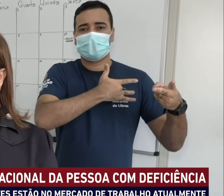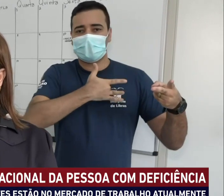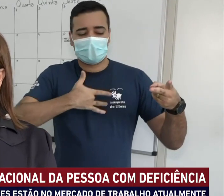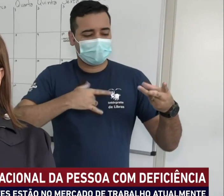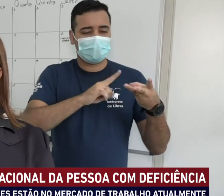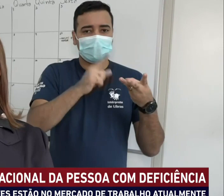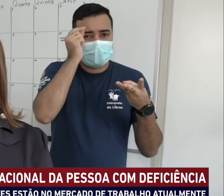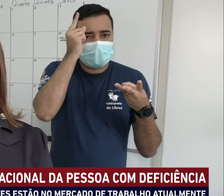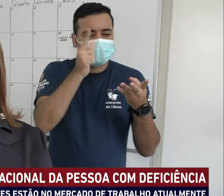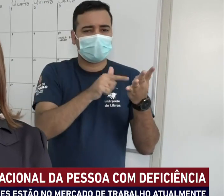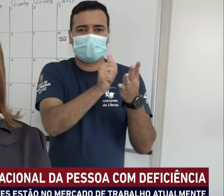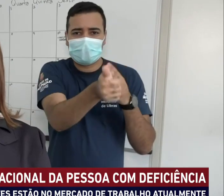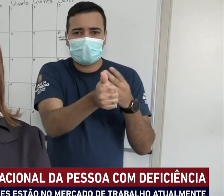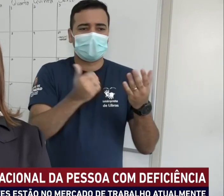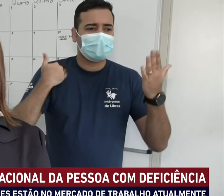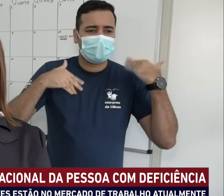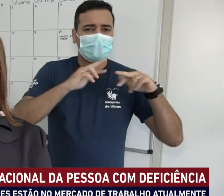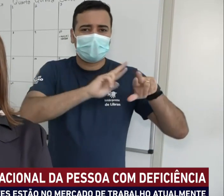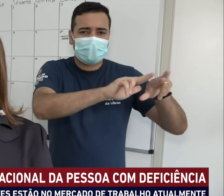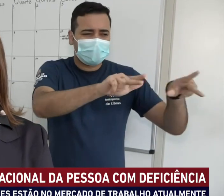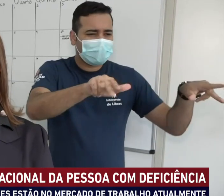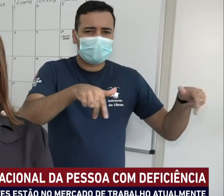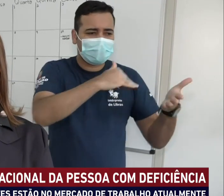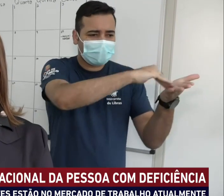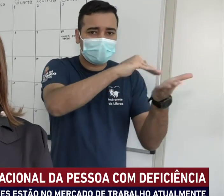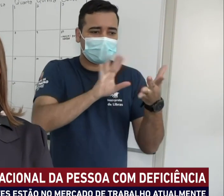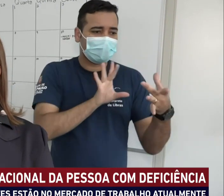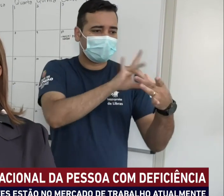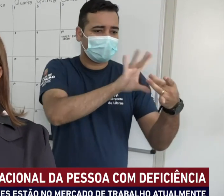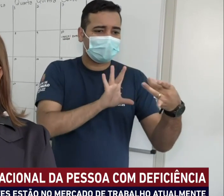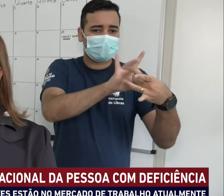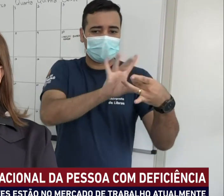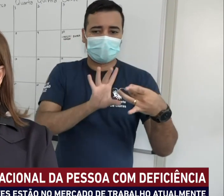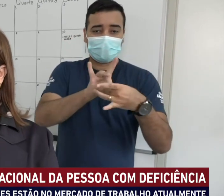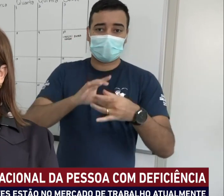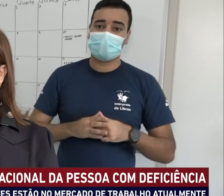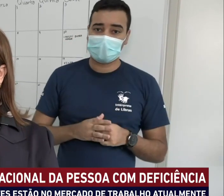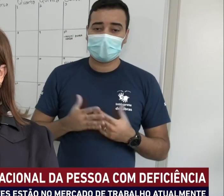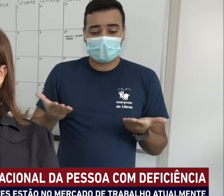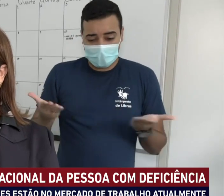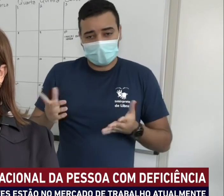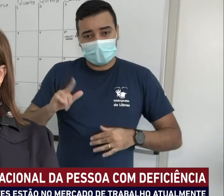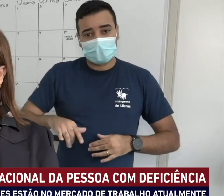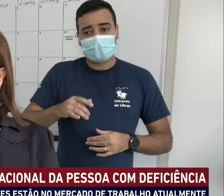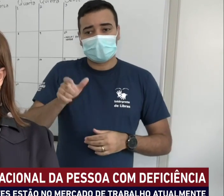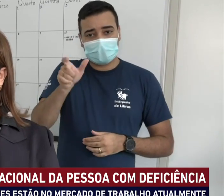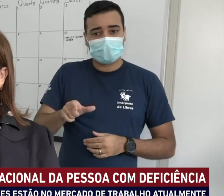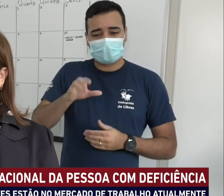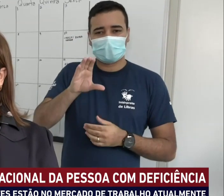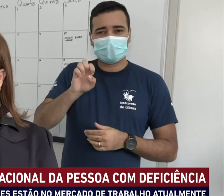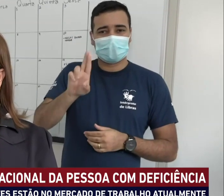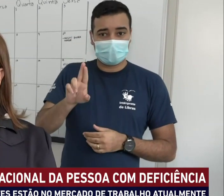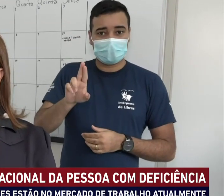Saúde, de Cultura, Esporte, Lazer, de Justiça, todas as secretarias. Hoje é um exemplo que nós estamos dando aqui, que estamos no CER,